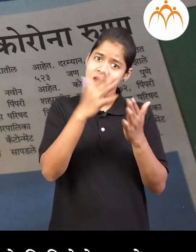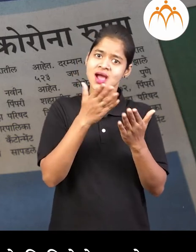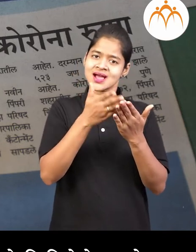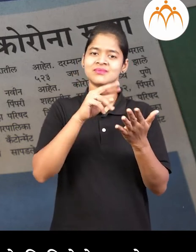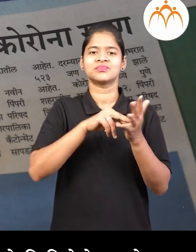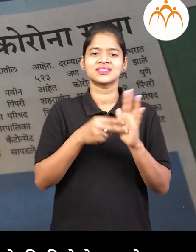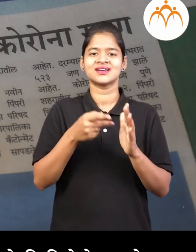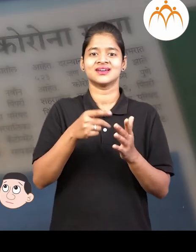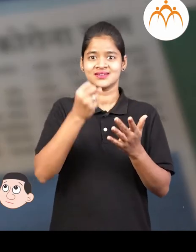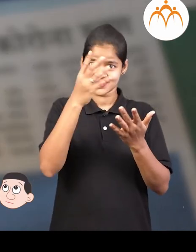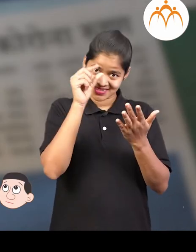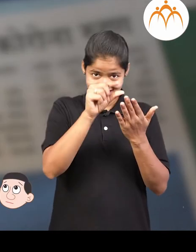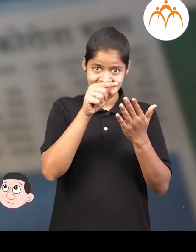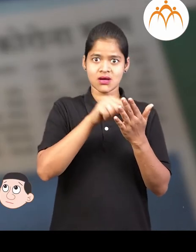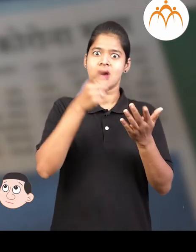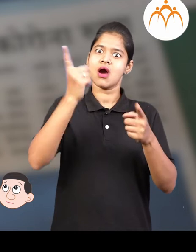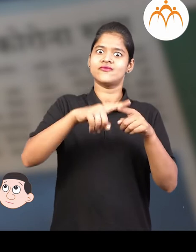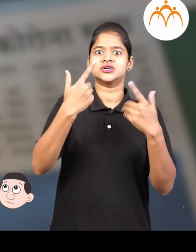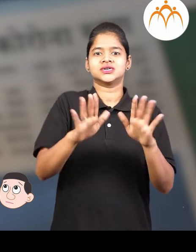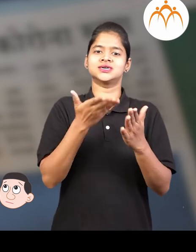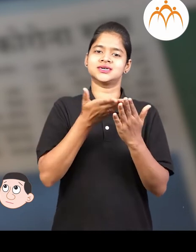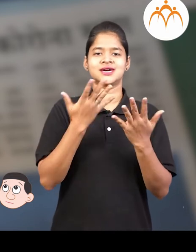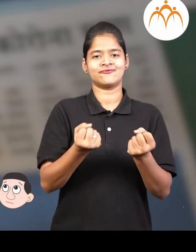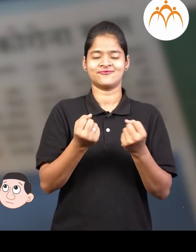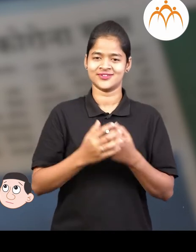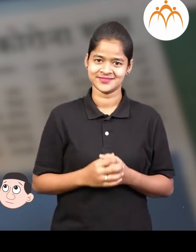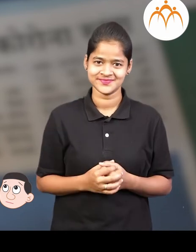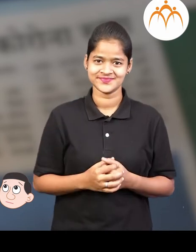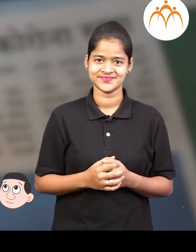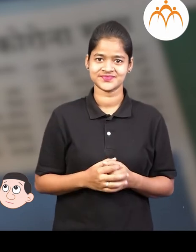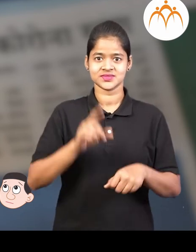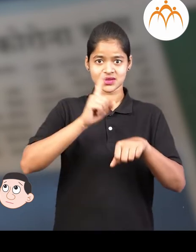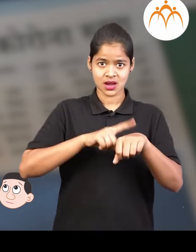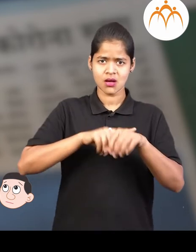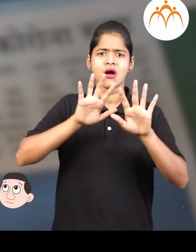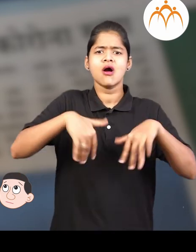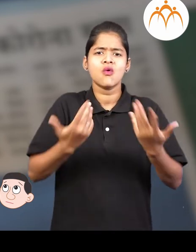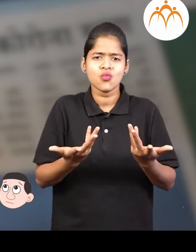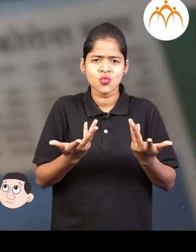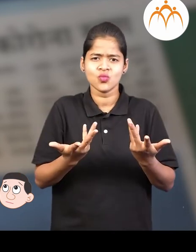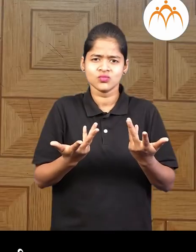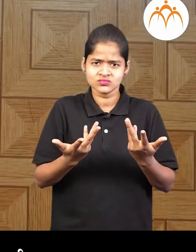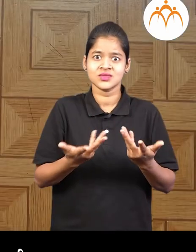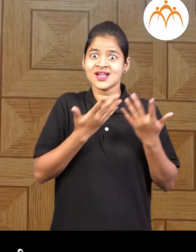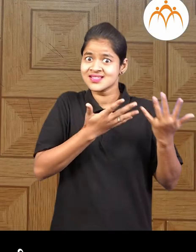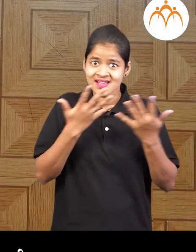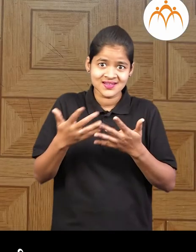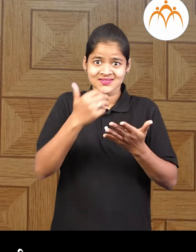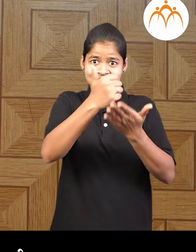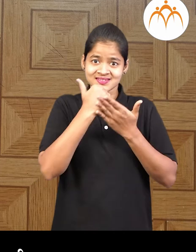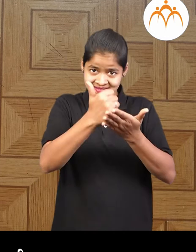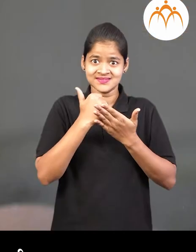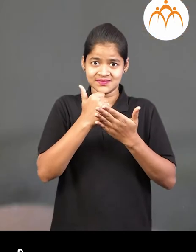लिहले लेशते अपलेला वेल कशा मुणे कोण ते वस्तुन मुणे करते बर बरोबर